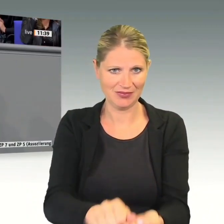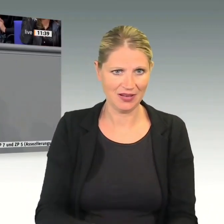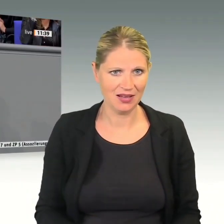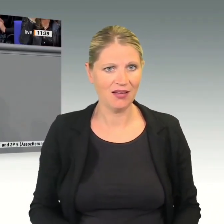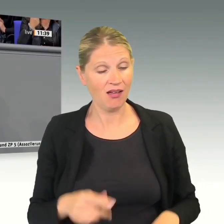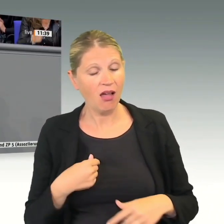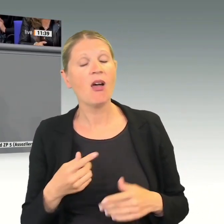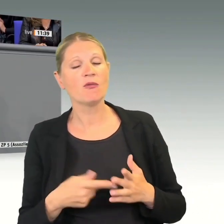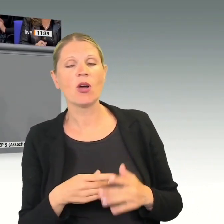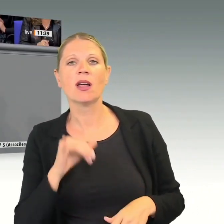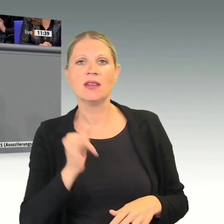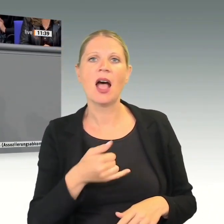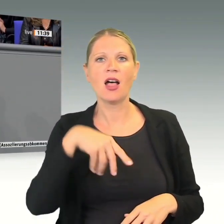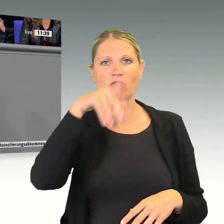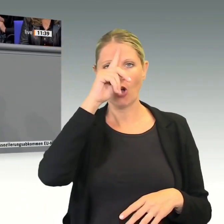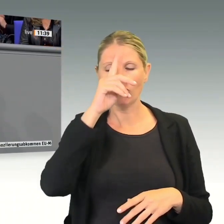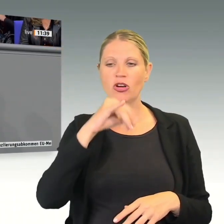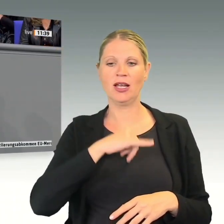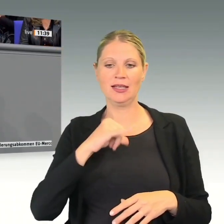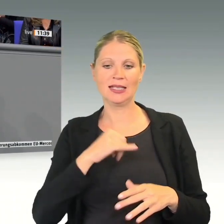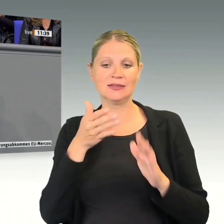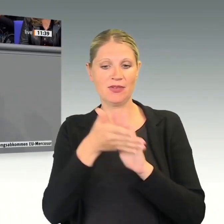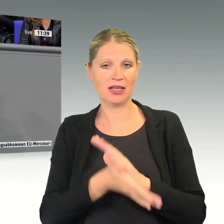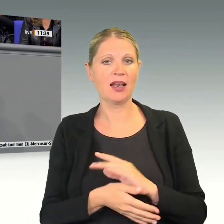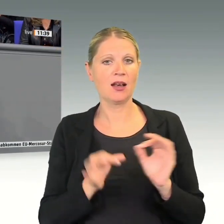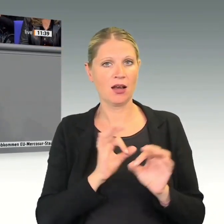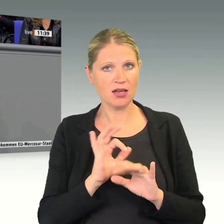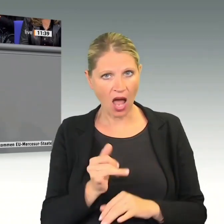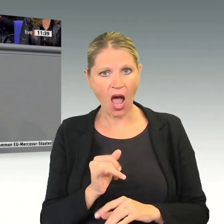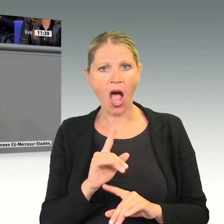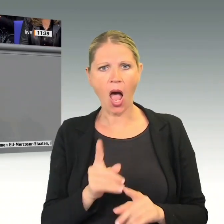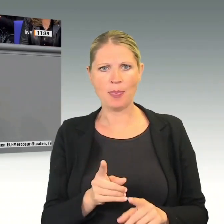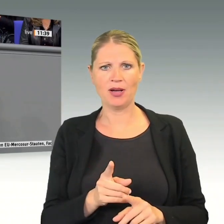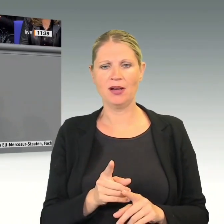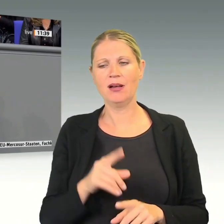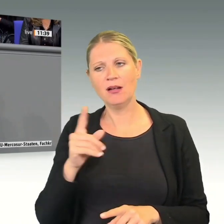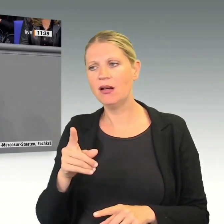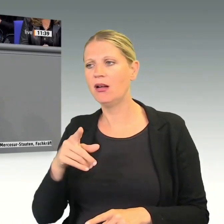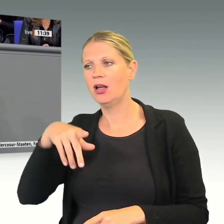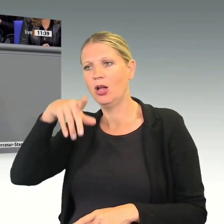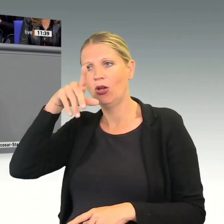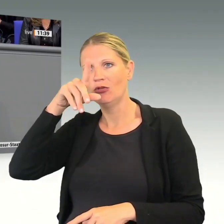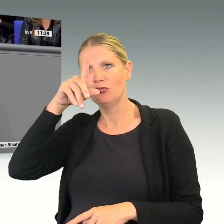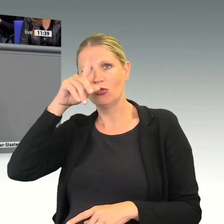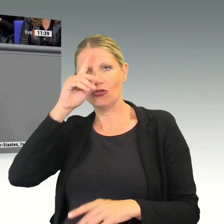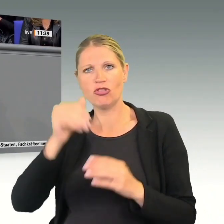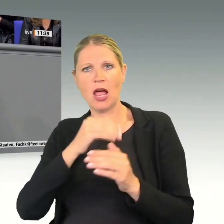werden, dann haben Sie nur Sport und Themen dafür übrig. Und ich finde, dafür sollten Sie sich bei der deutschen Industrie entschuldigen.